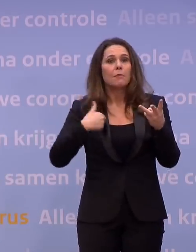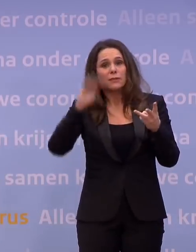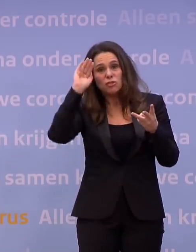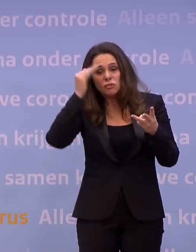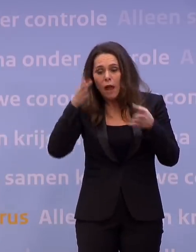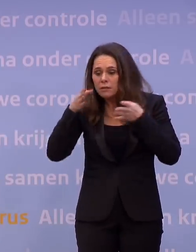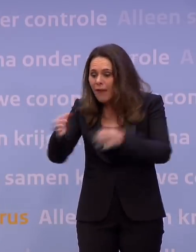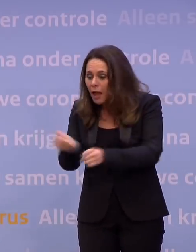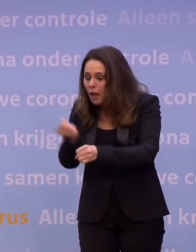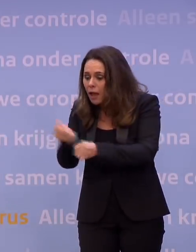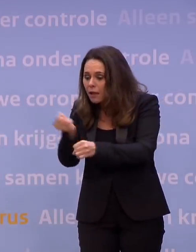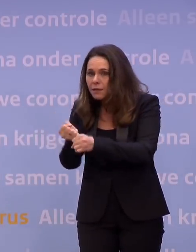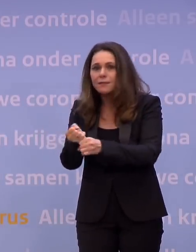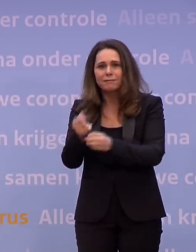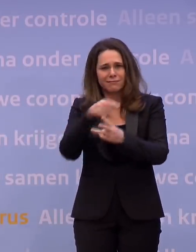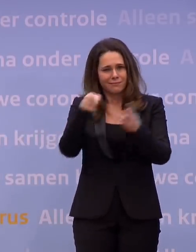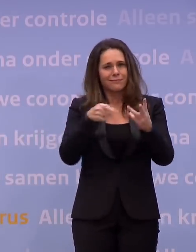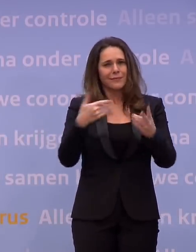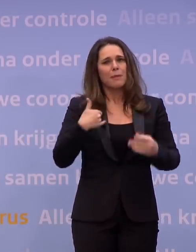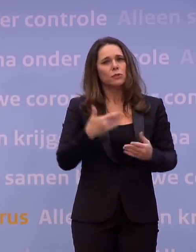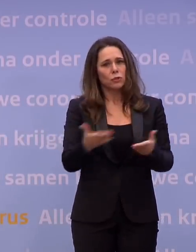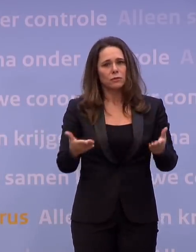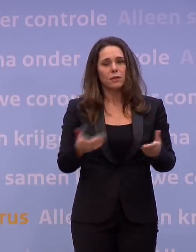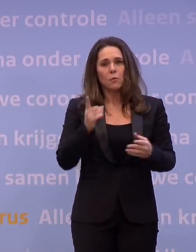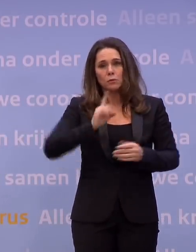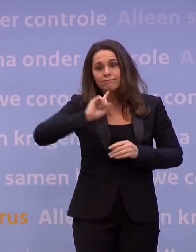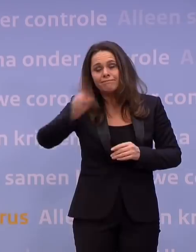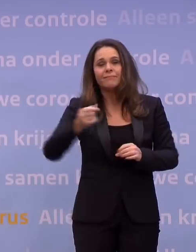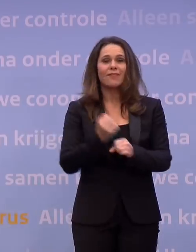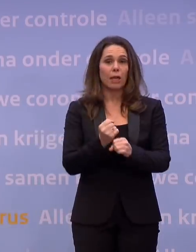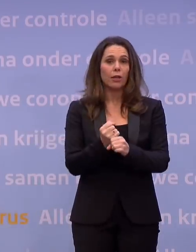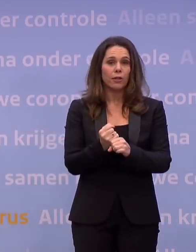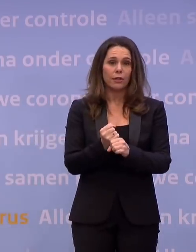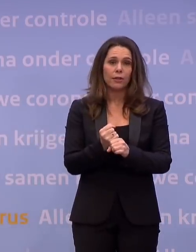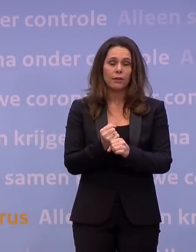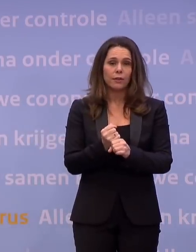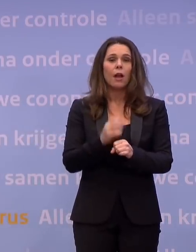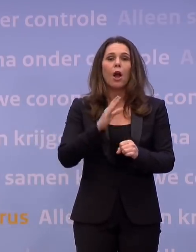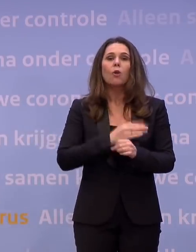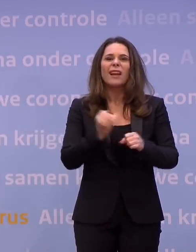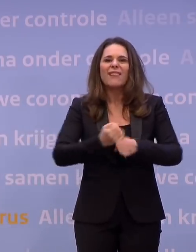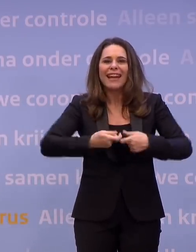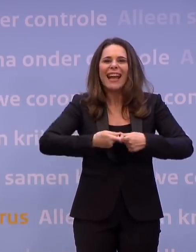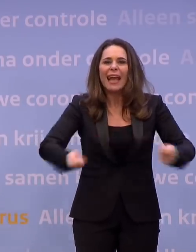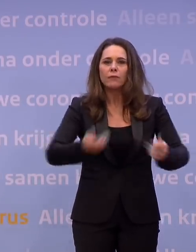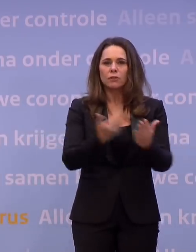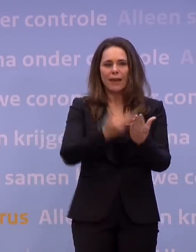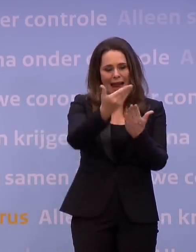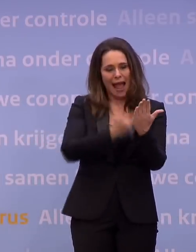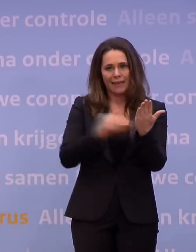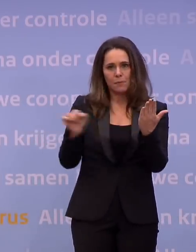aan de weg werken. Die mensen, die dus voor hun werk op pad zijn, moeten dan ook een werkgeversverklaring bij zich hebben.